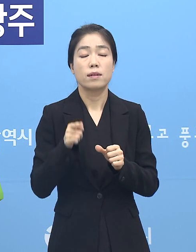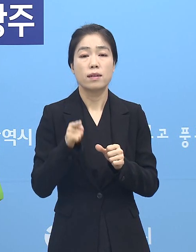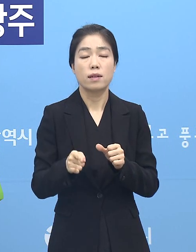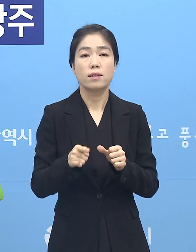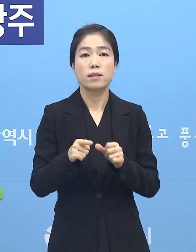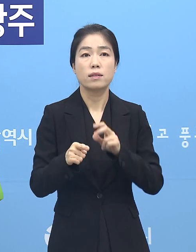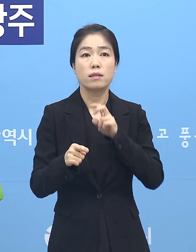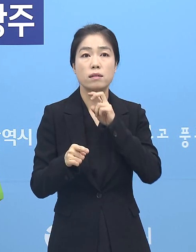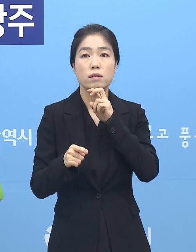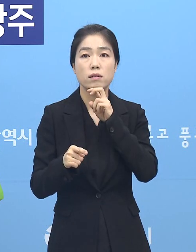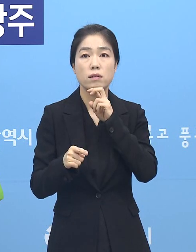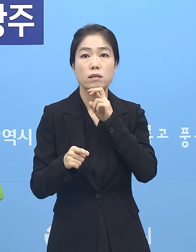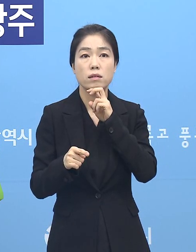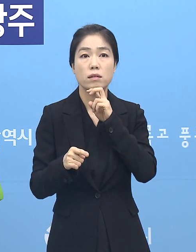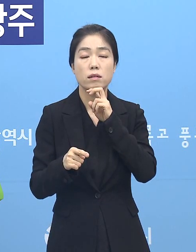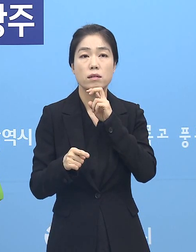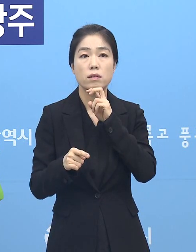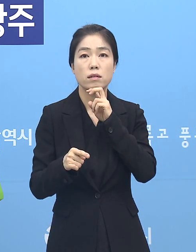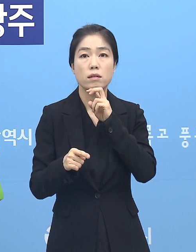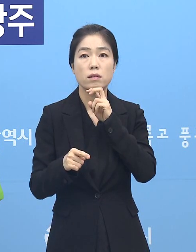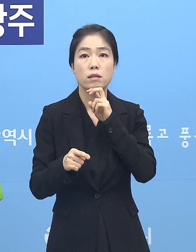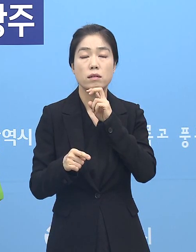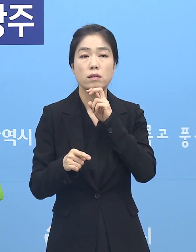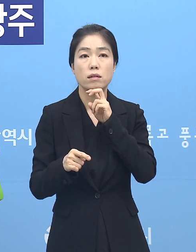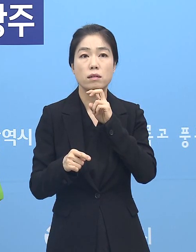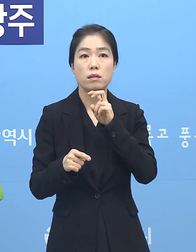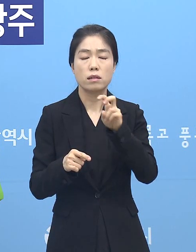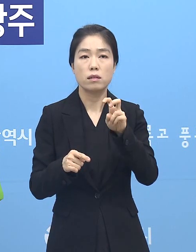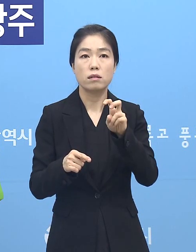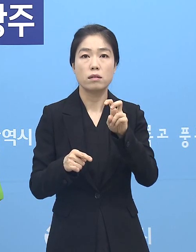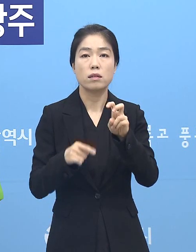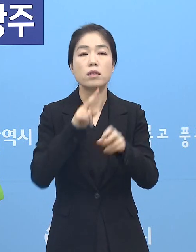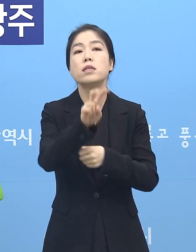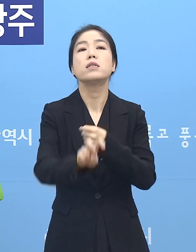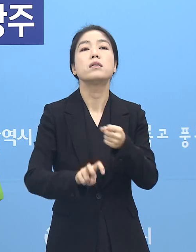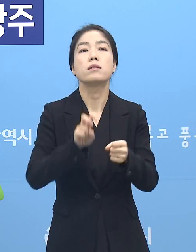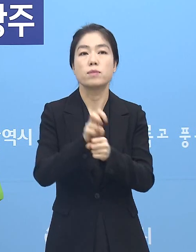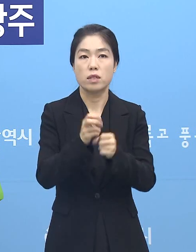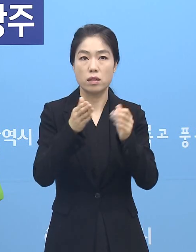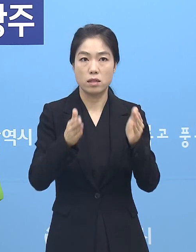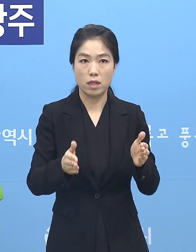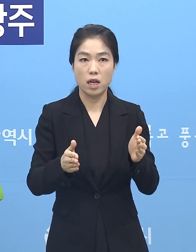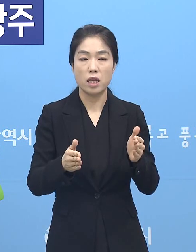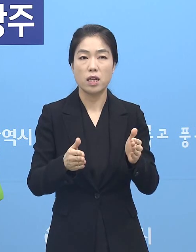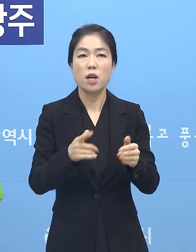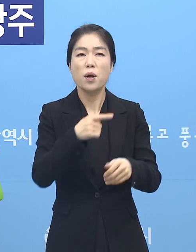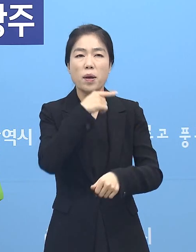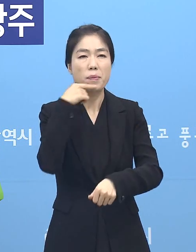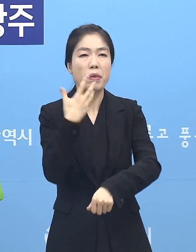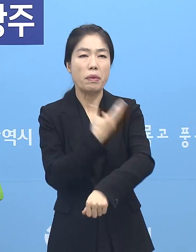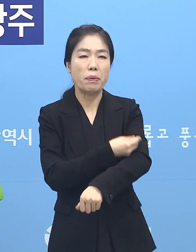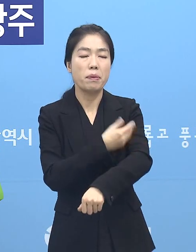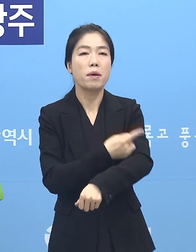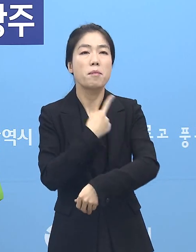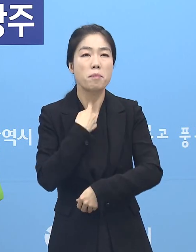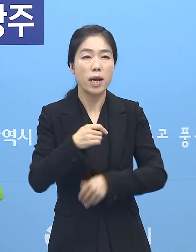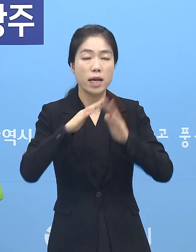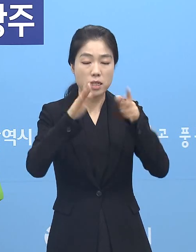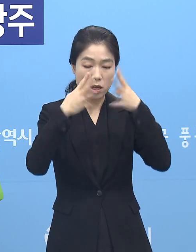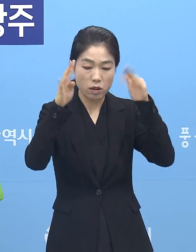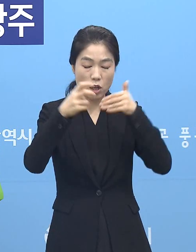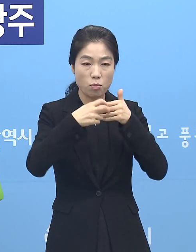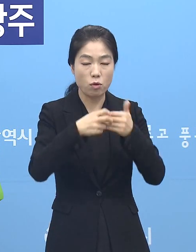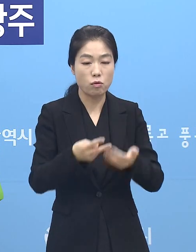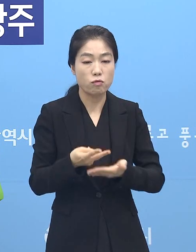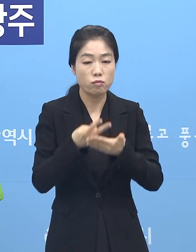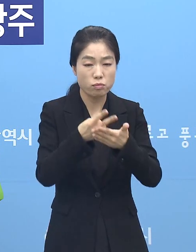20대 환자로서 20년 동안 투석을 해왔던 환자가 되겠습니다. 전남대학병원에 입원해 있다가 사망하셨습니다.